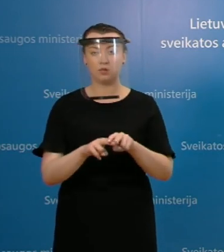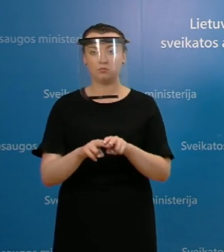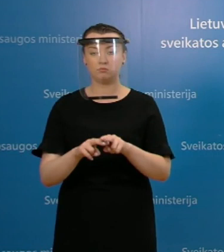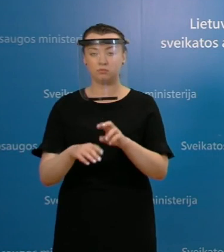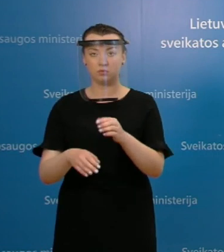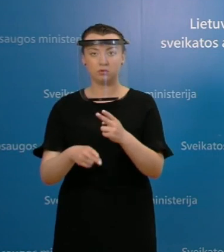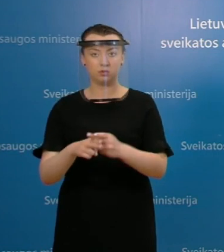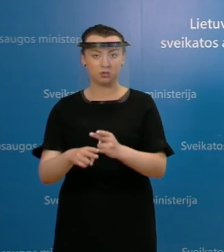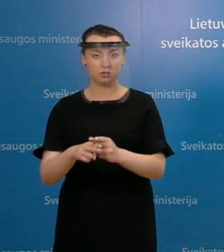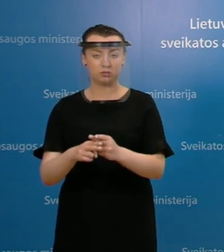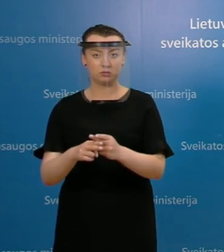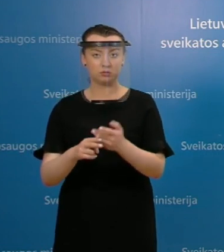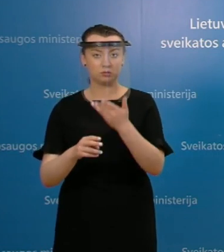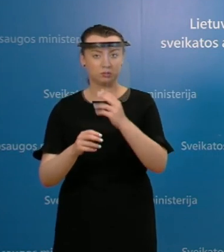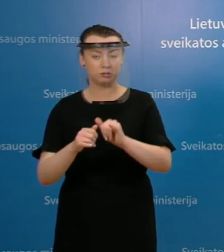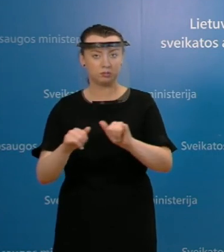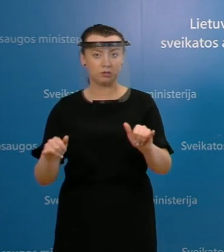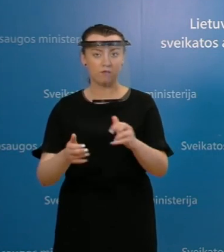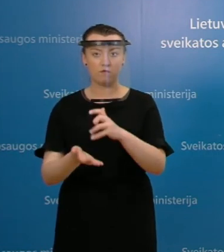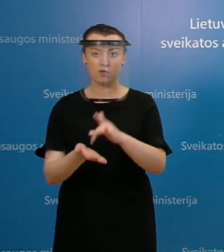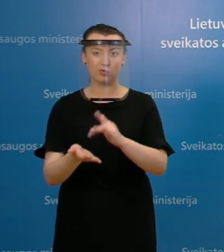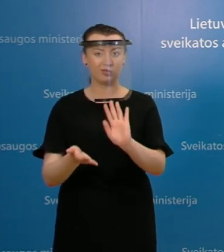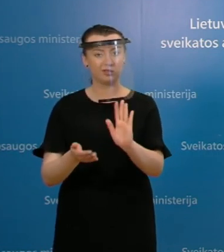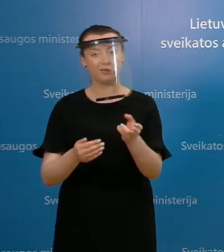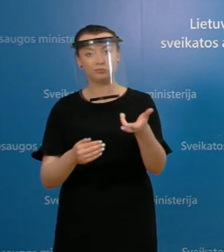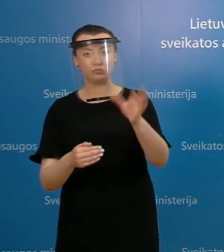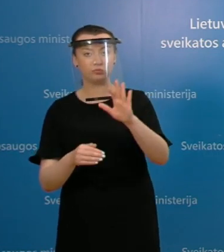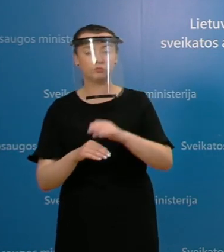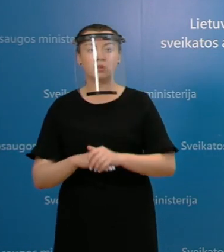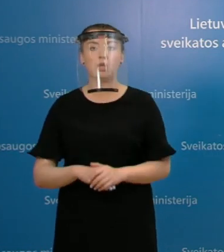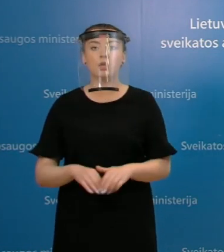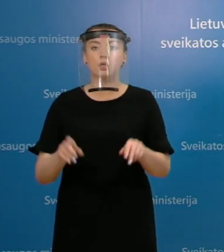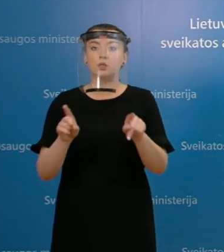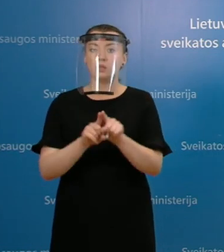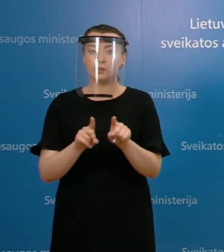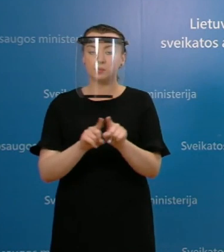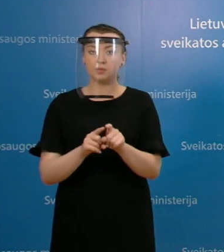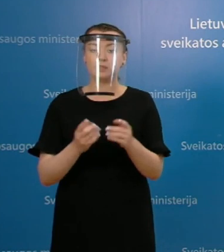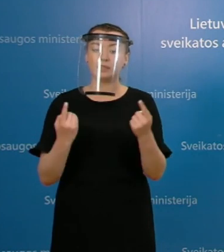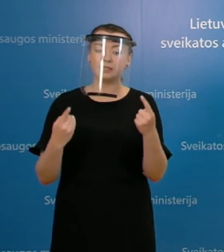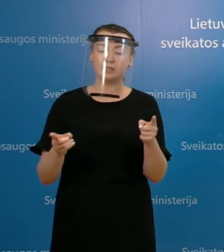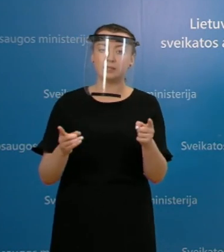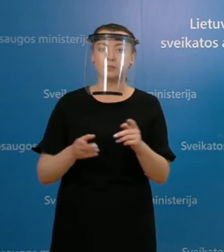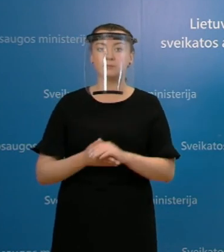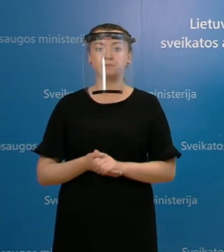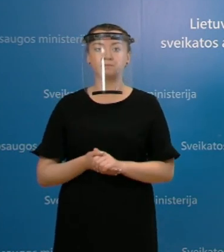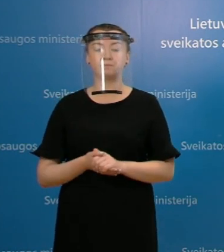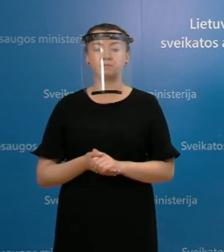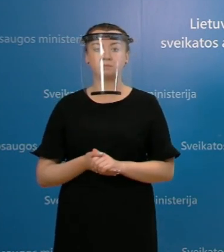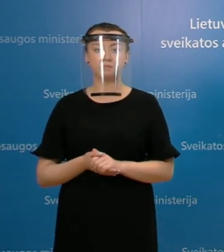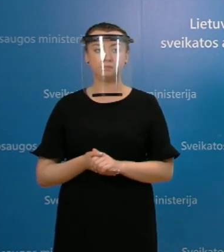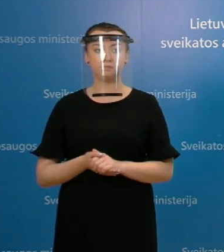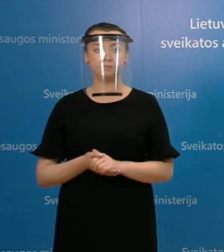viršiai Lietuvos vidurki. Taip pat dar viena